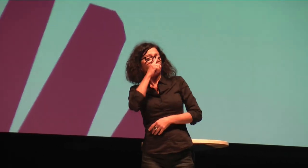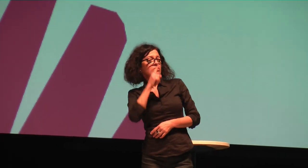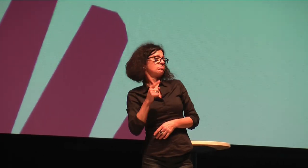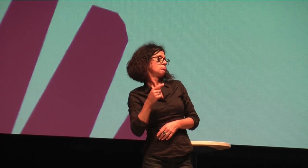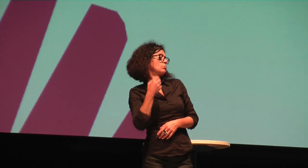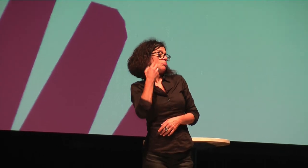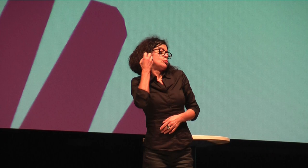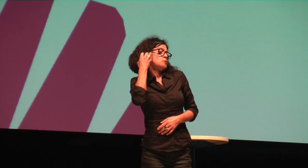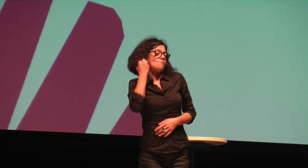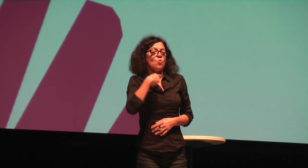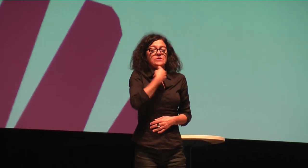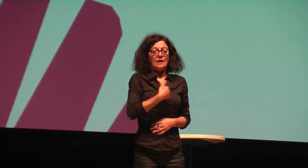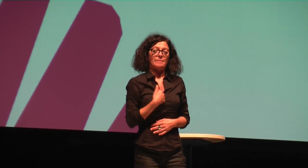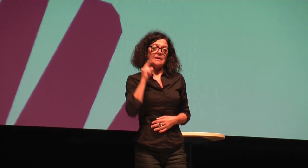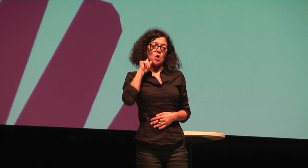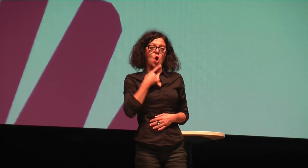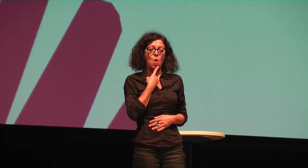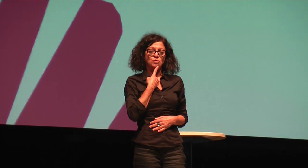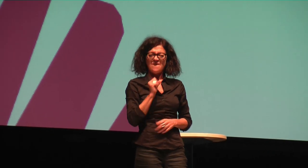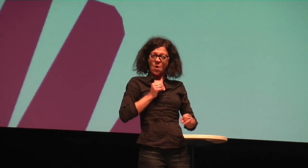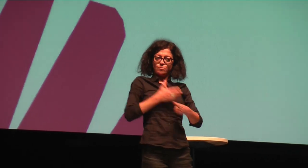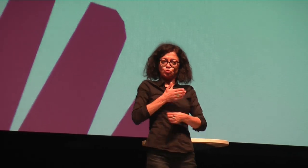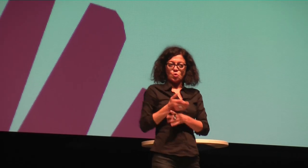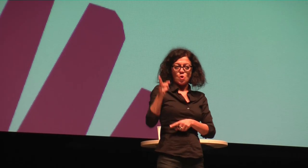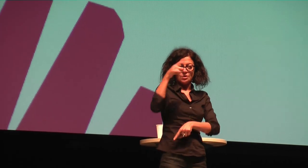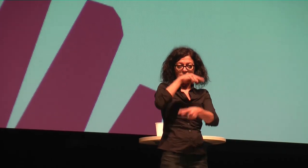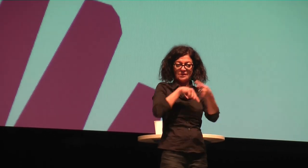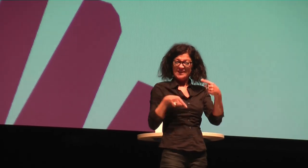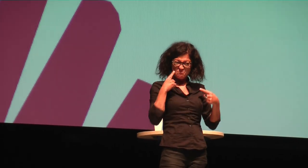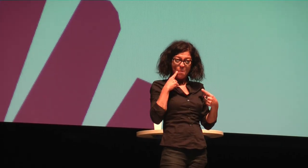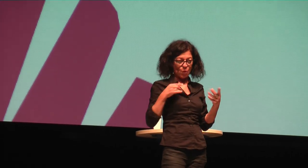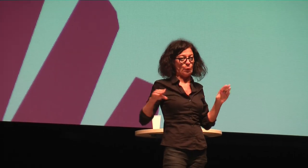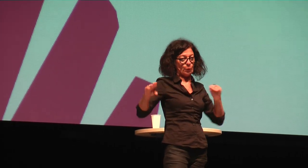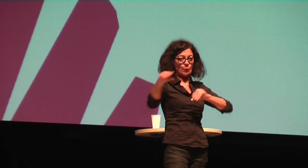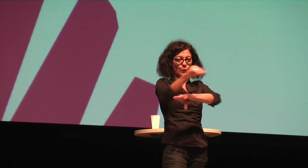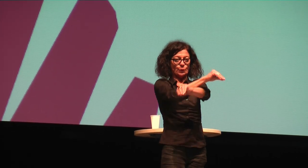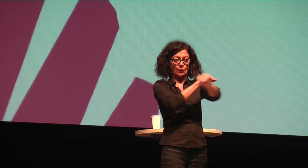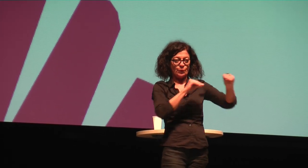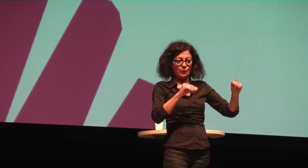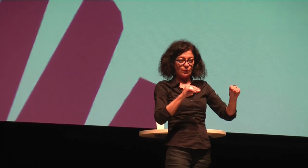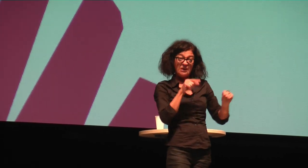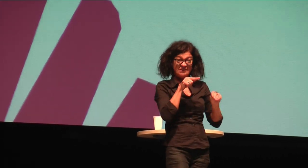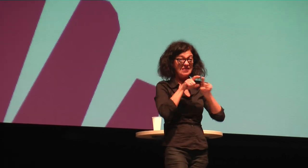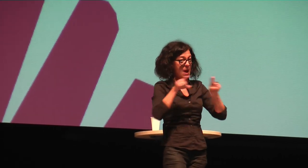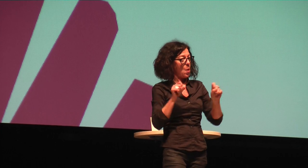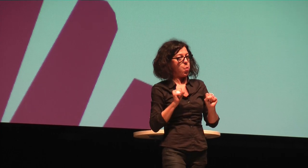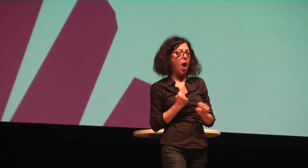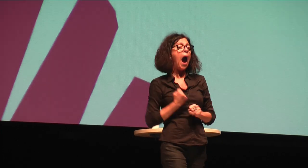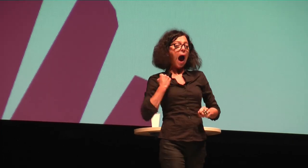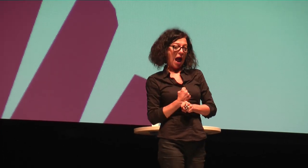Ich muss mich fragen, warum stört es mich, wenn andere sagen, ich kann nicht so gut